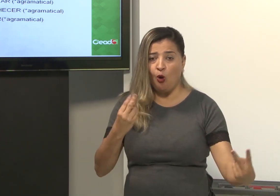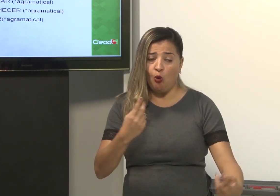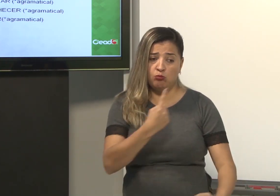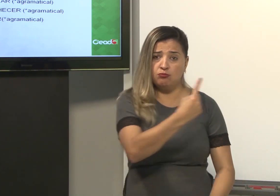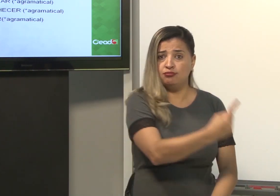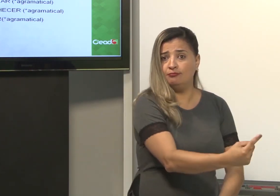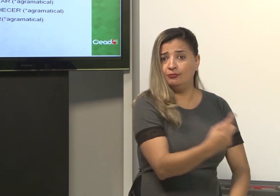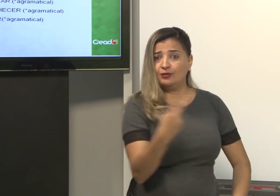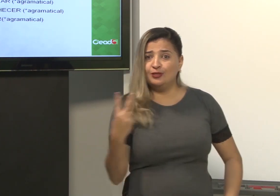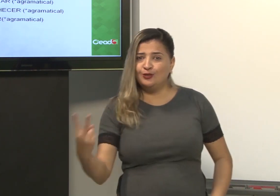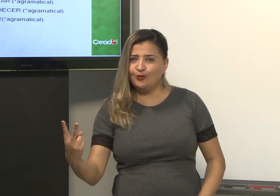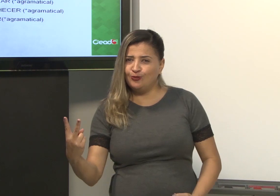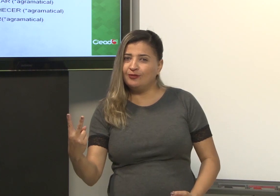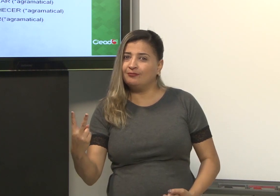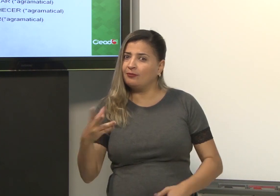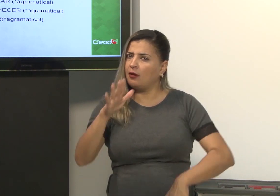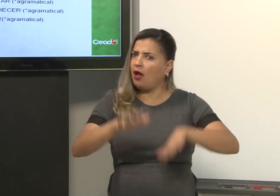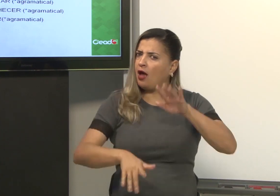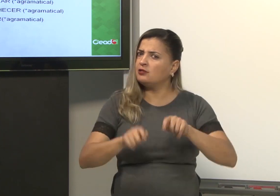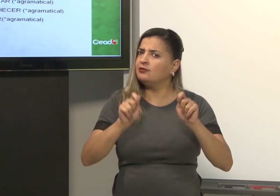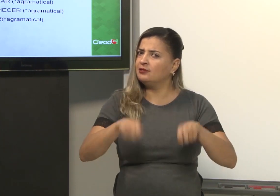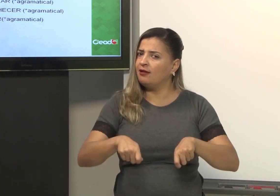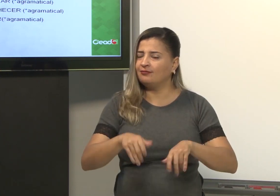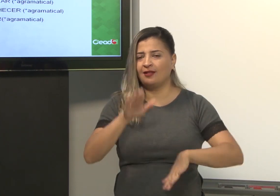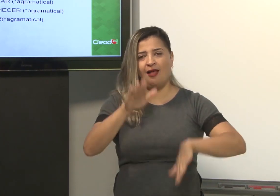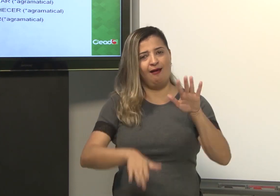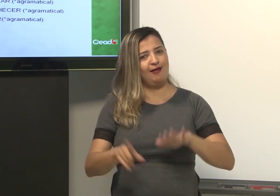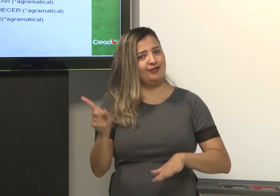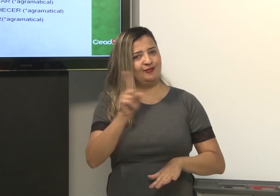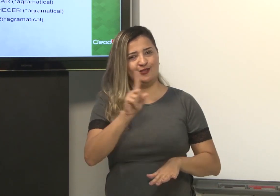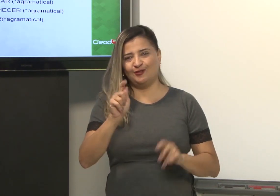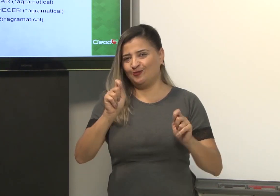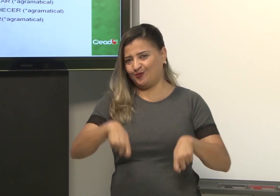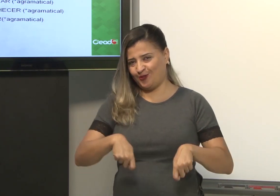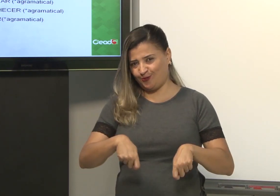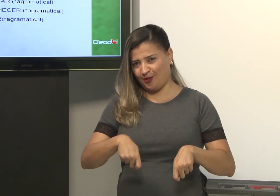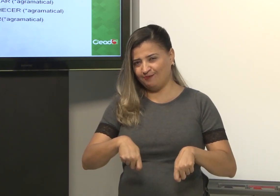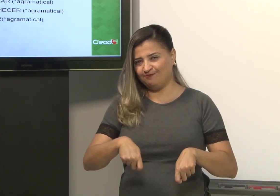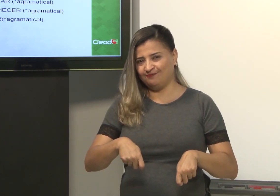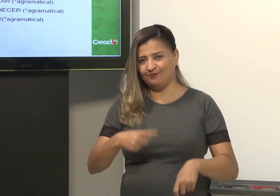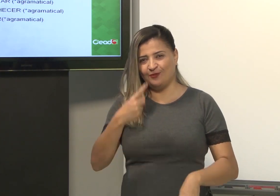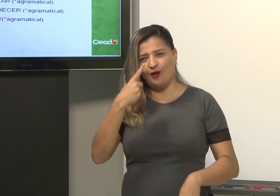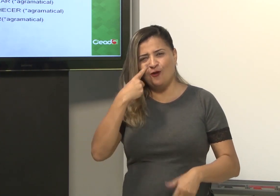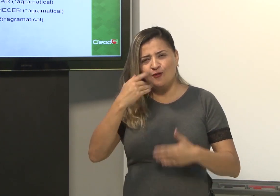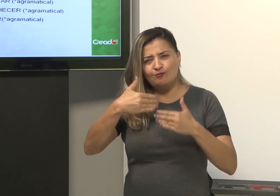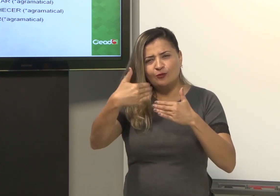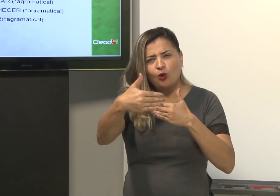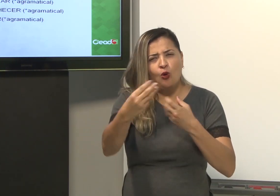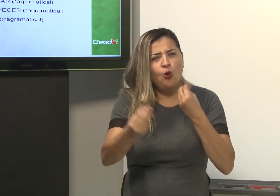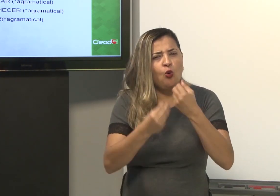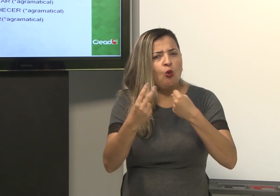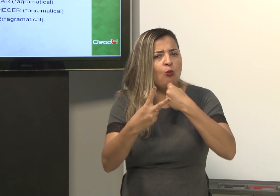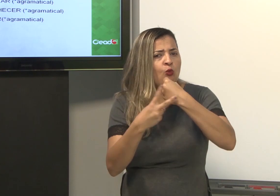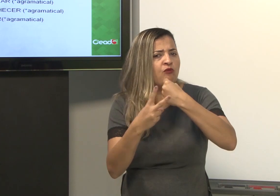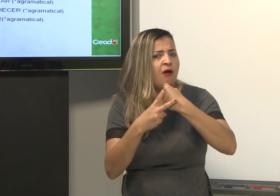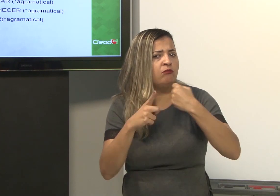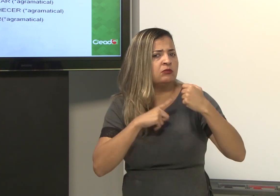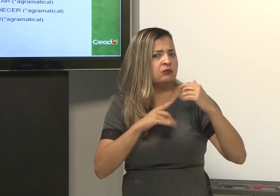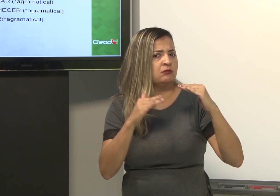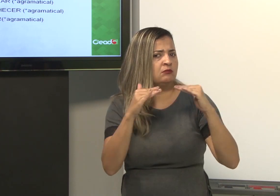2. Ou ali é 1, aqui é 2. Mas, às vezes, quando não tem, não dá para saber. Então, nós vamos passando